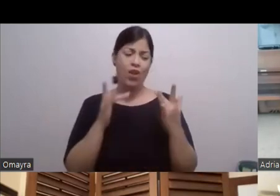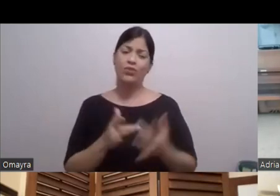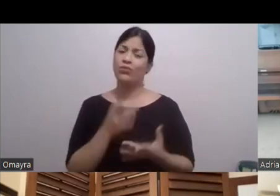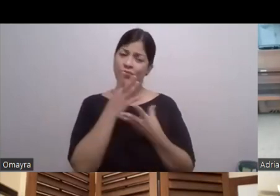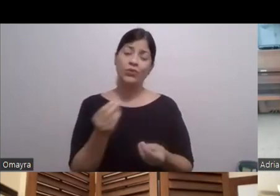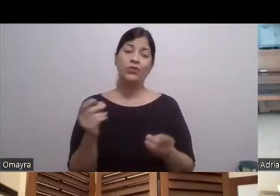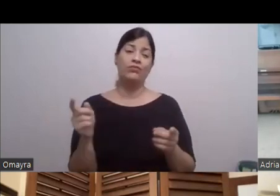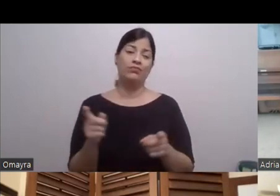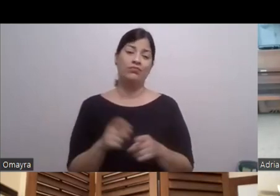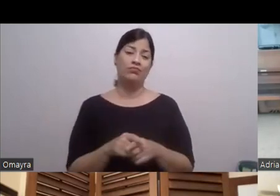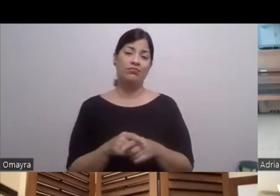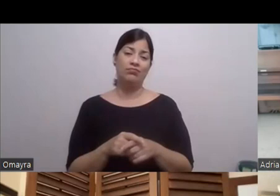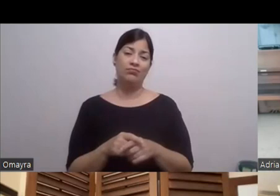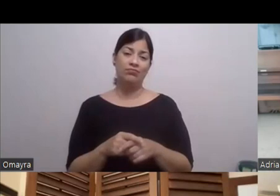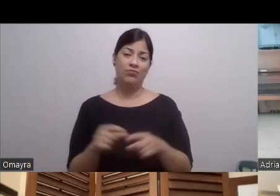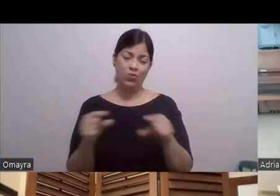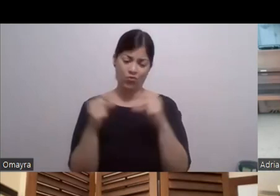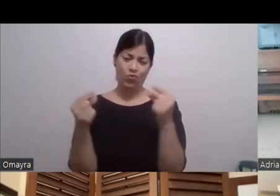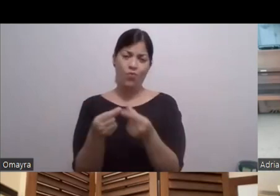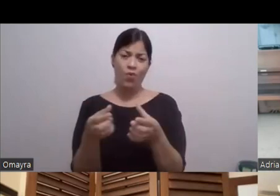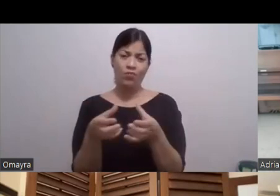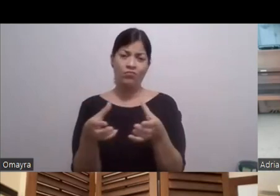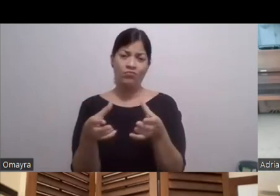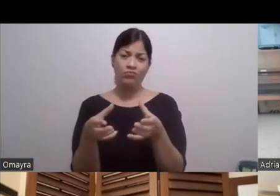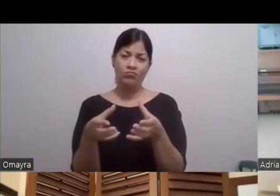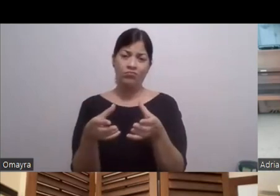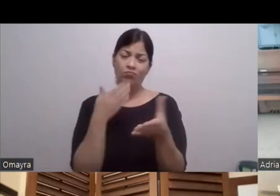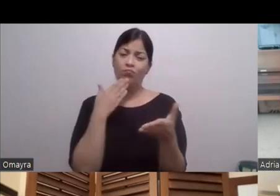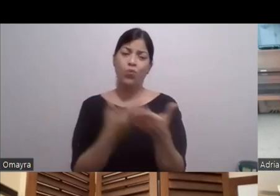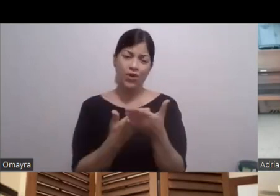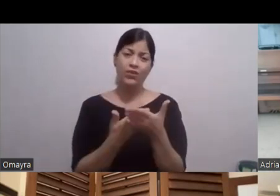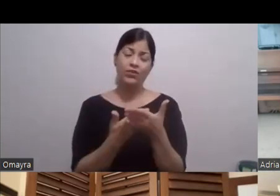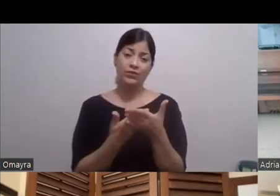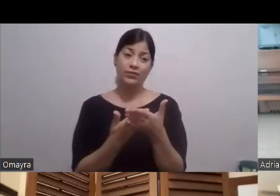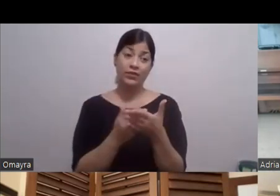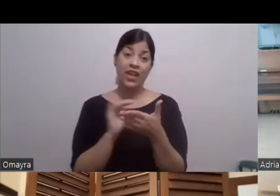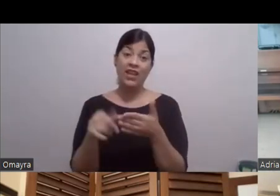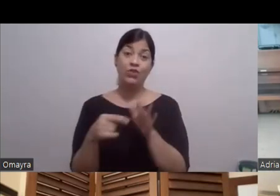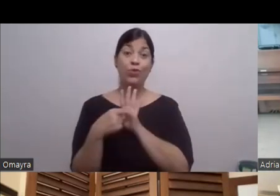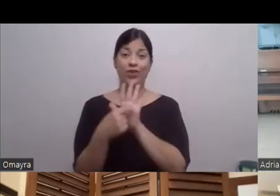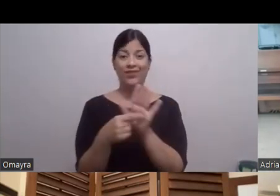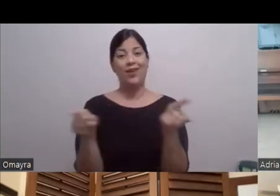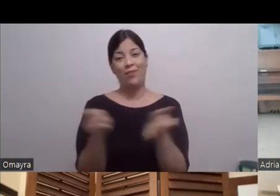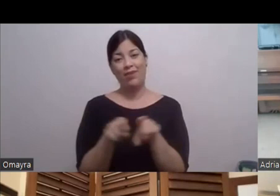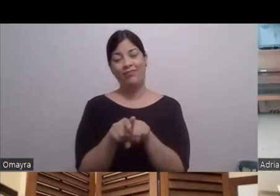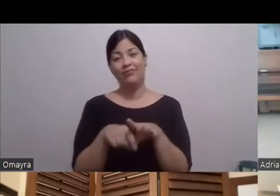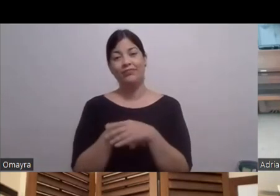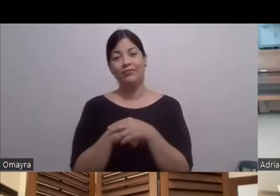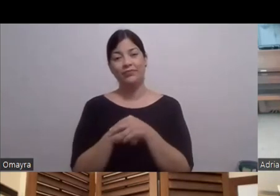hizo Este Un grupo muy bueno Que eso se proyecta También Claro Yo entiendo que sí Cuando hay